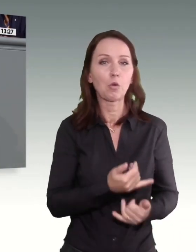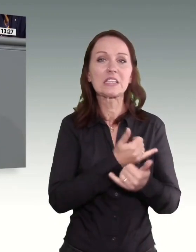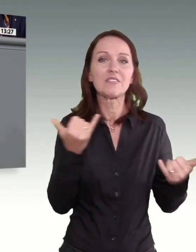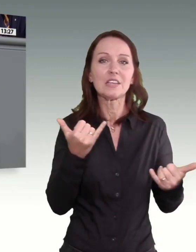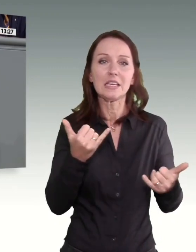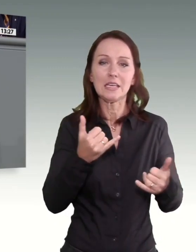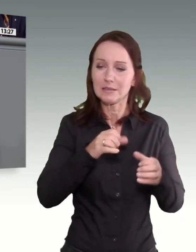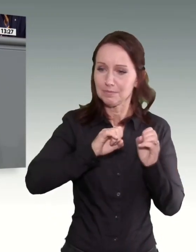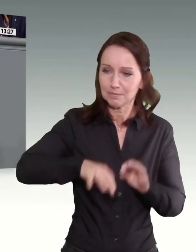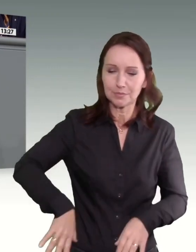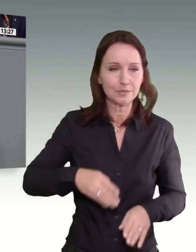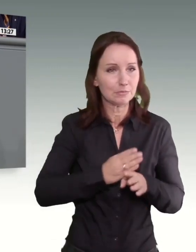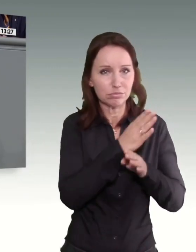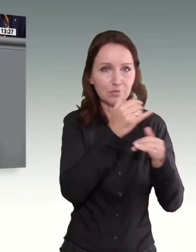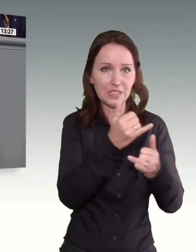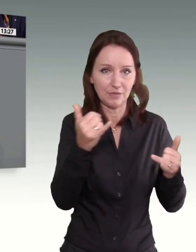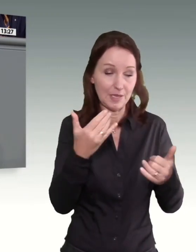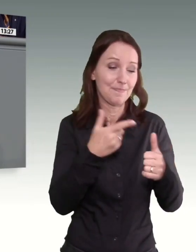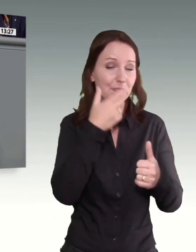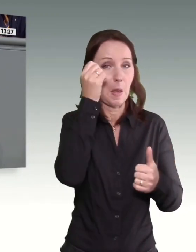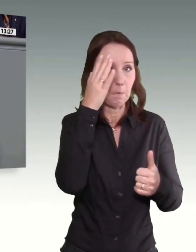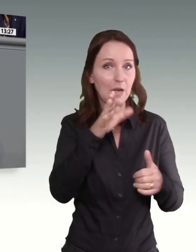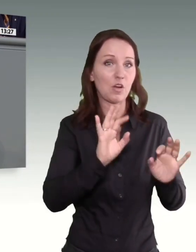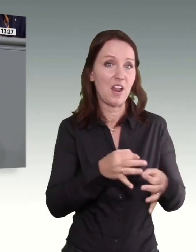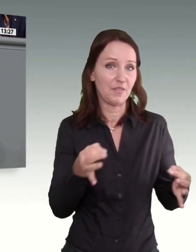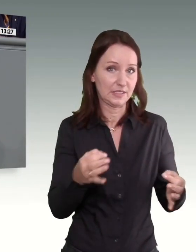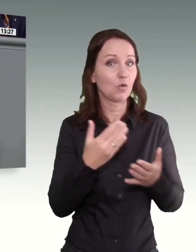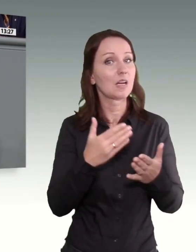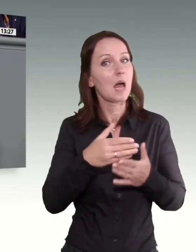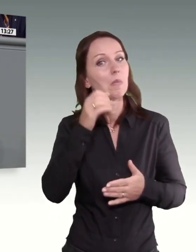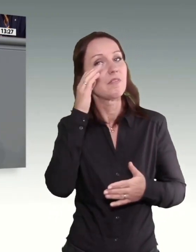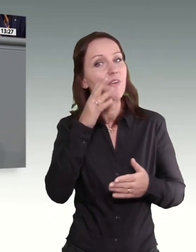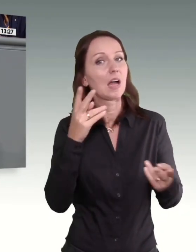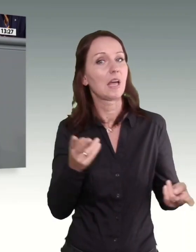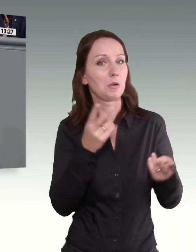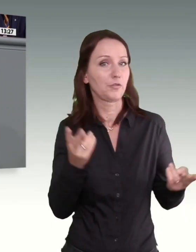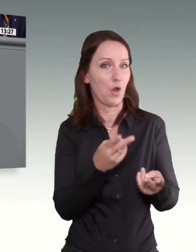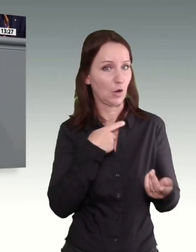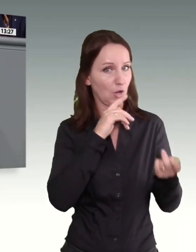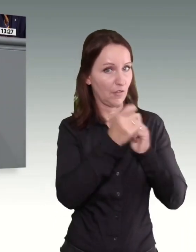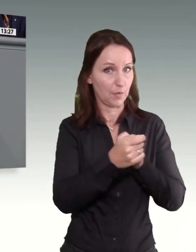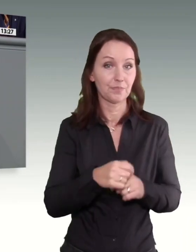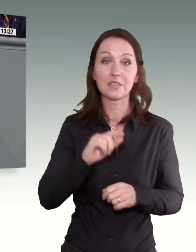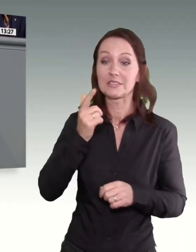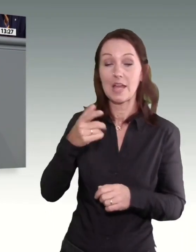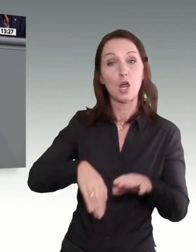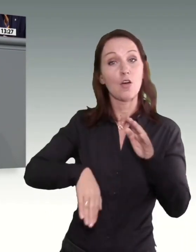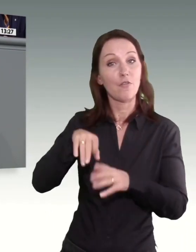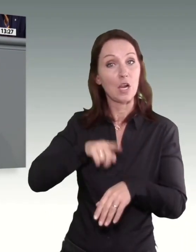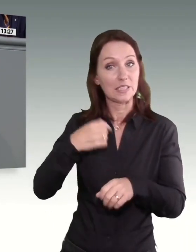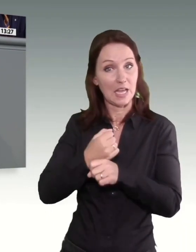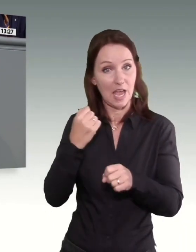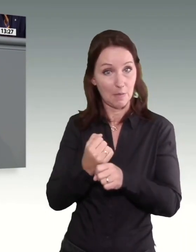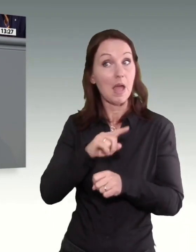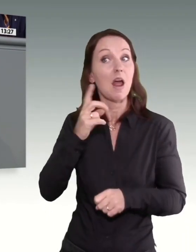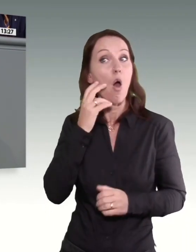haben wir die Weiterbildungsförderung reformiert. Zweitens. Arbeit in Vollzeit schützt vor Armut, auch im Alter. Deshalb wollen wir Liberale